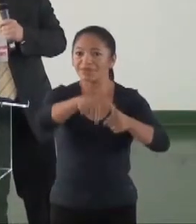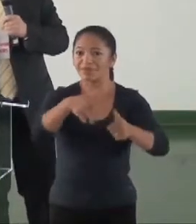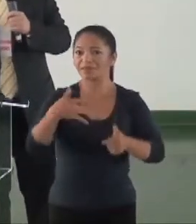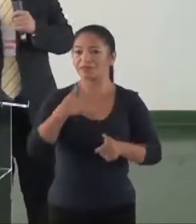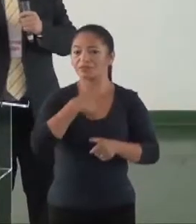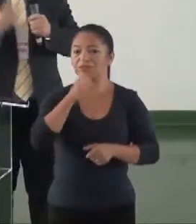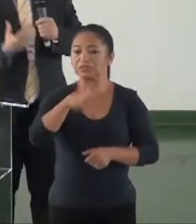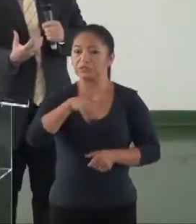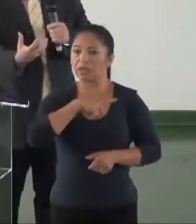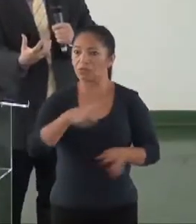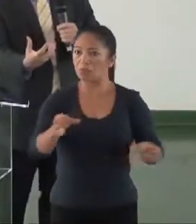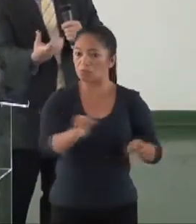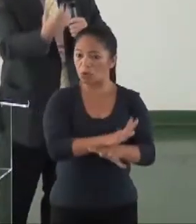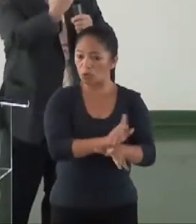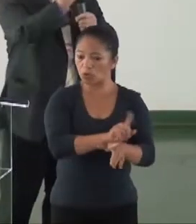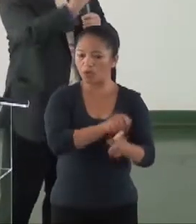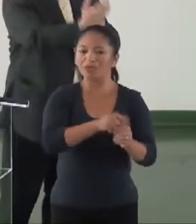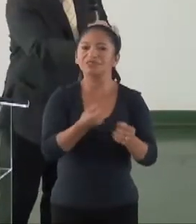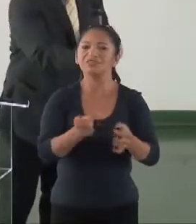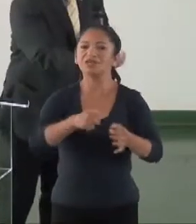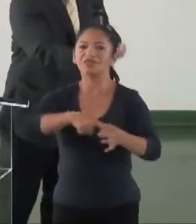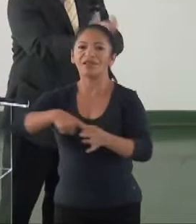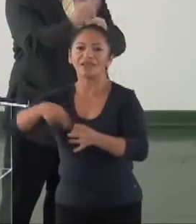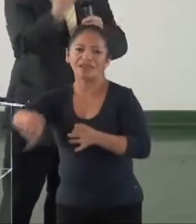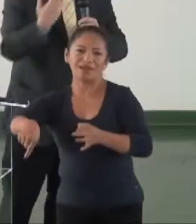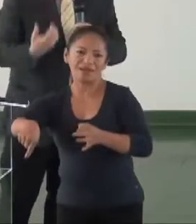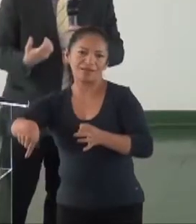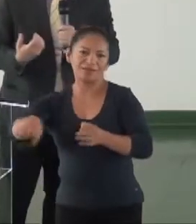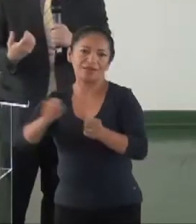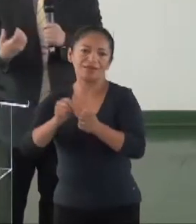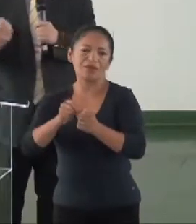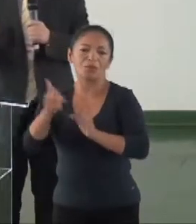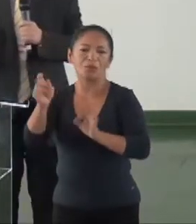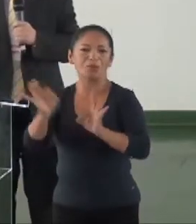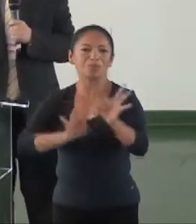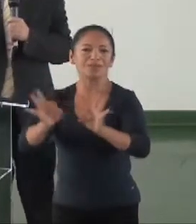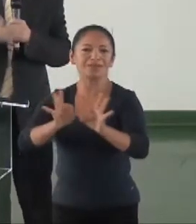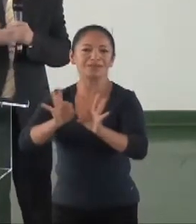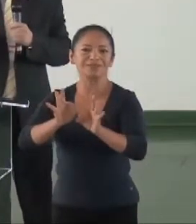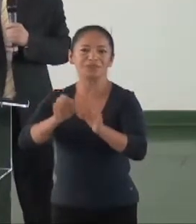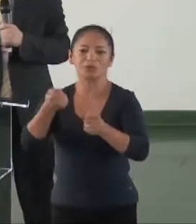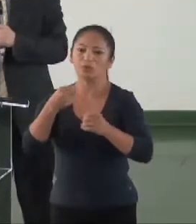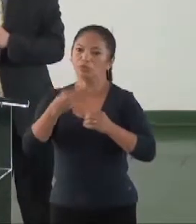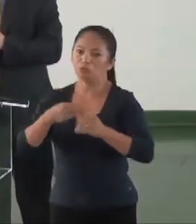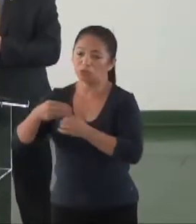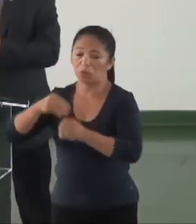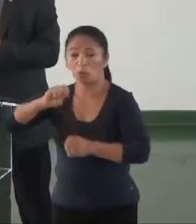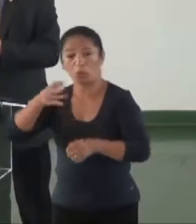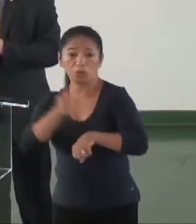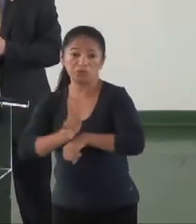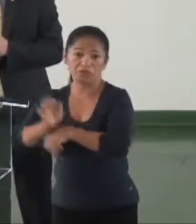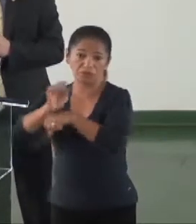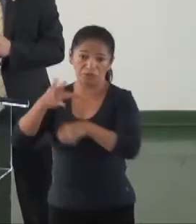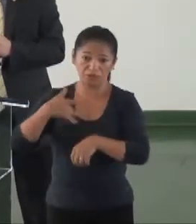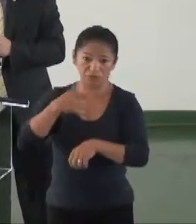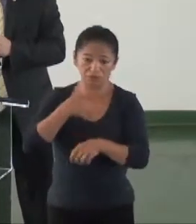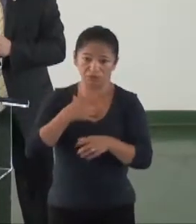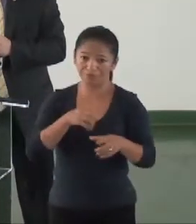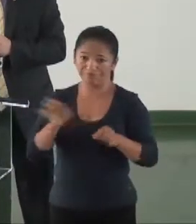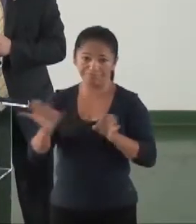presente no ato administrativo, que é o Plano Municipal de Saúde, ou o Plano Estadual de Saúde. Por que não?